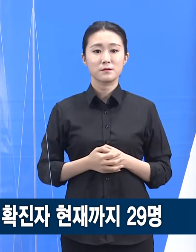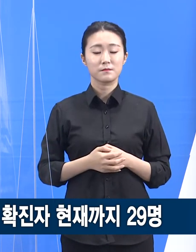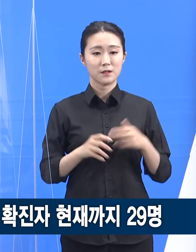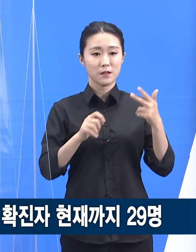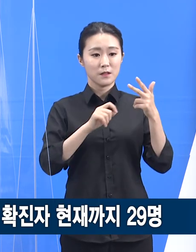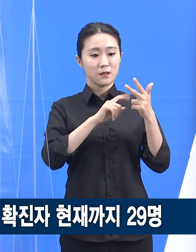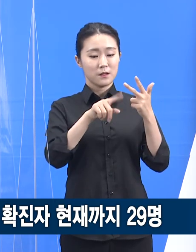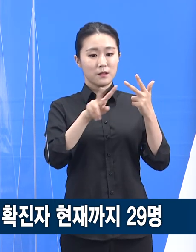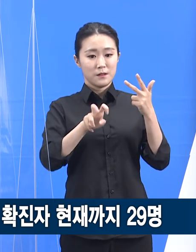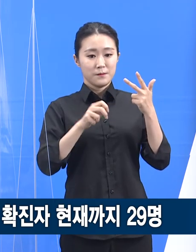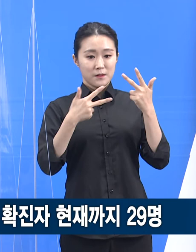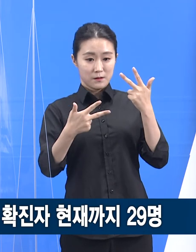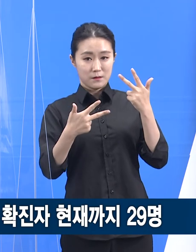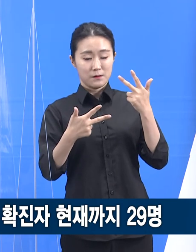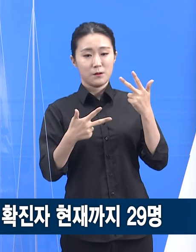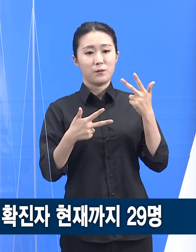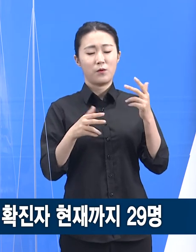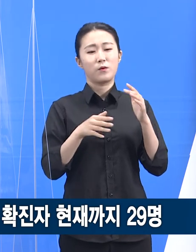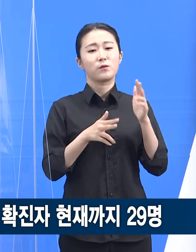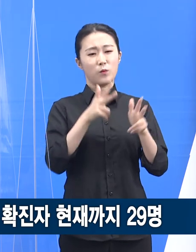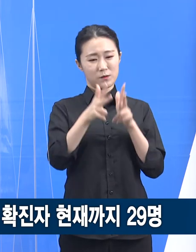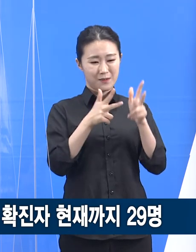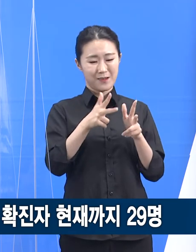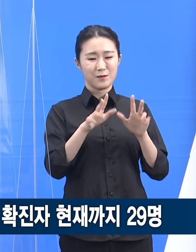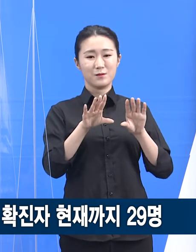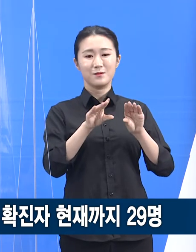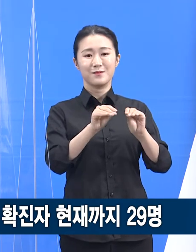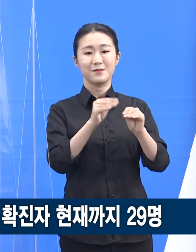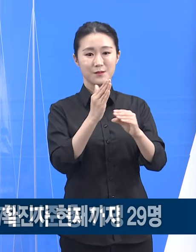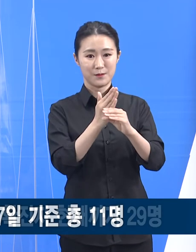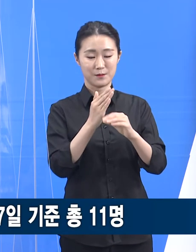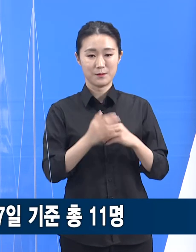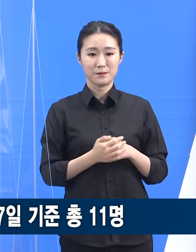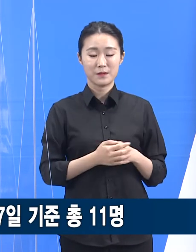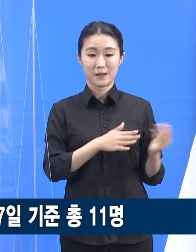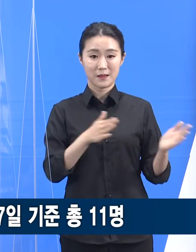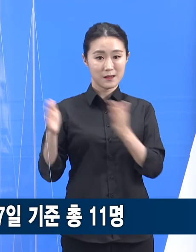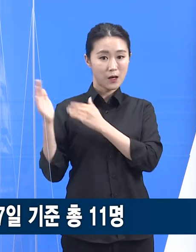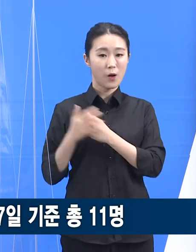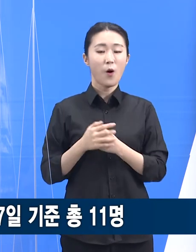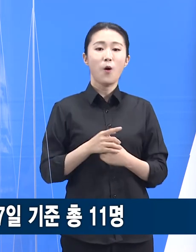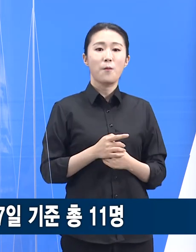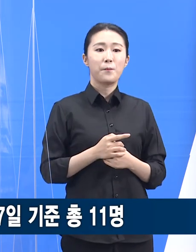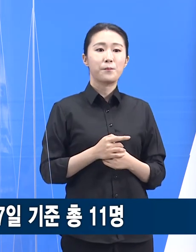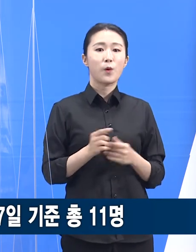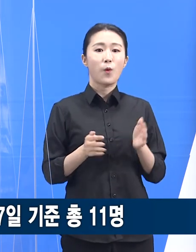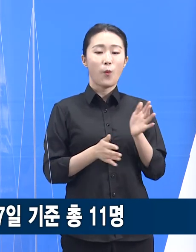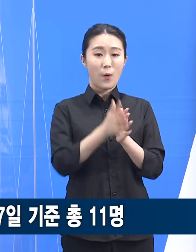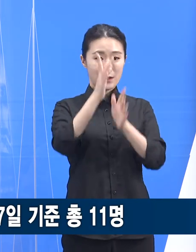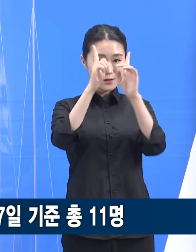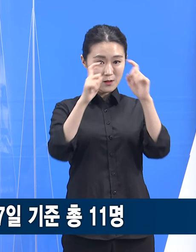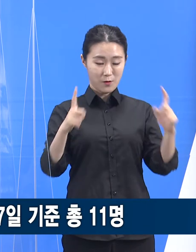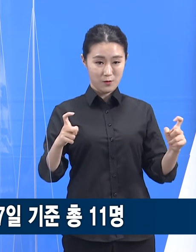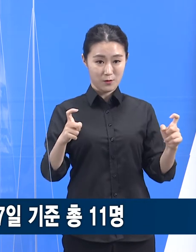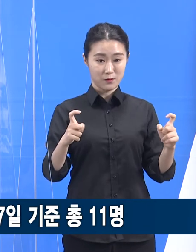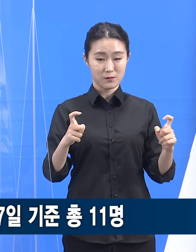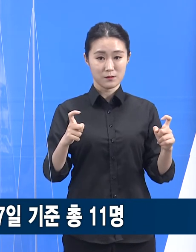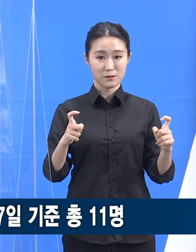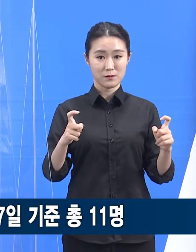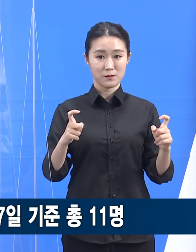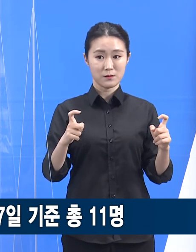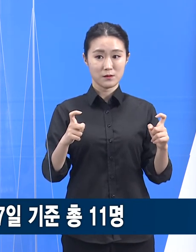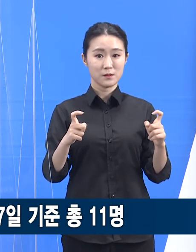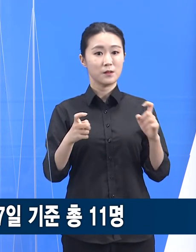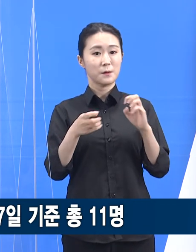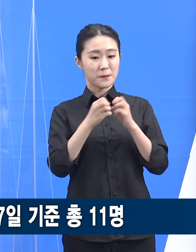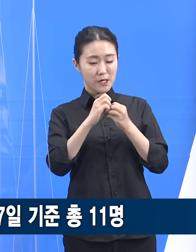일부 가동이 중단된 상태입니다. 다음은 화성시 제조 관련 집단관념 사례입니다. 지난 24일 해당 업체